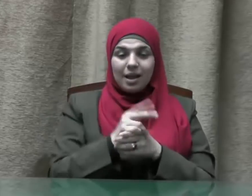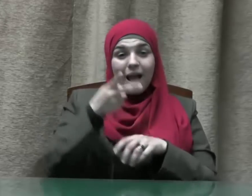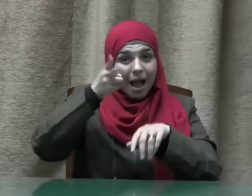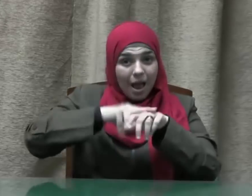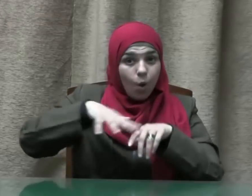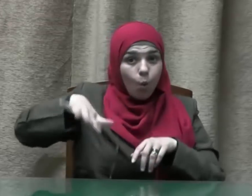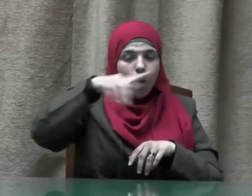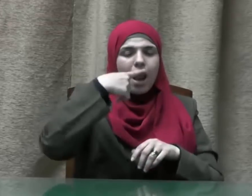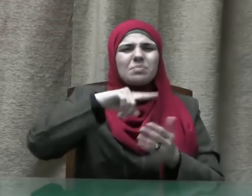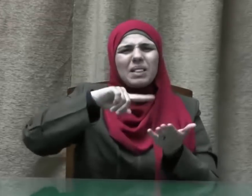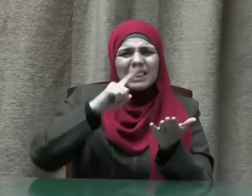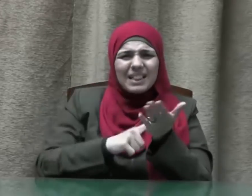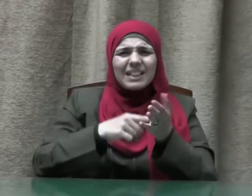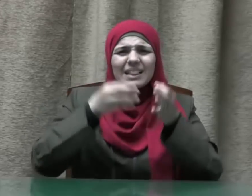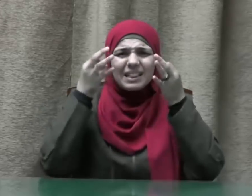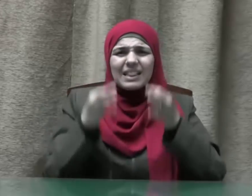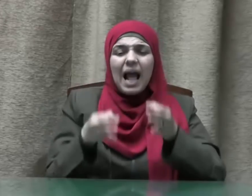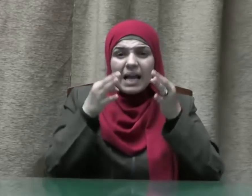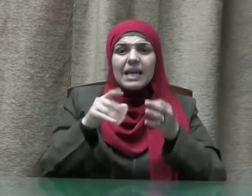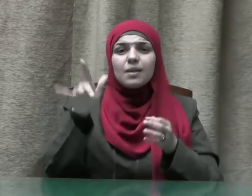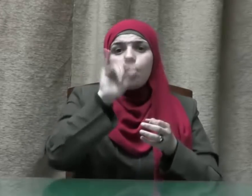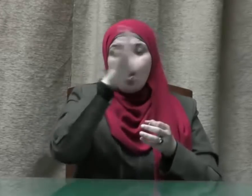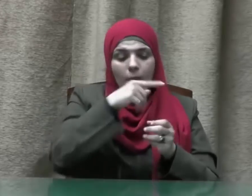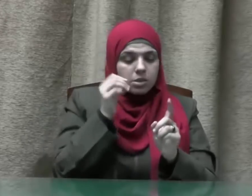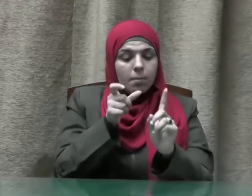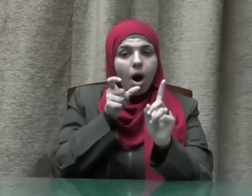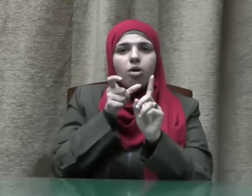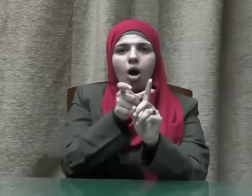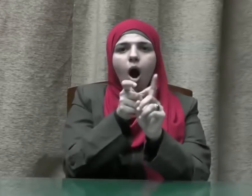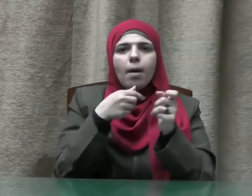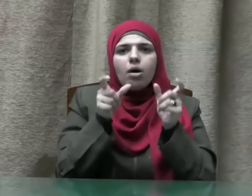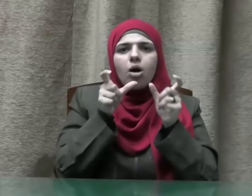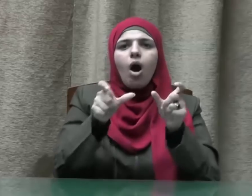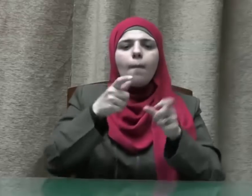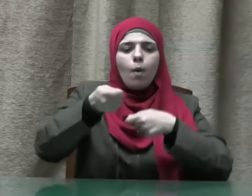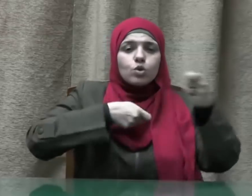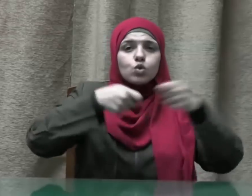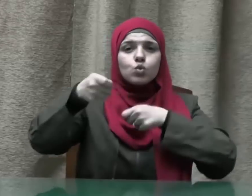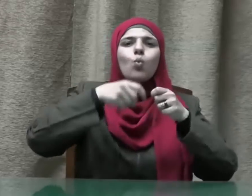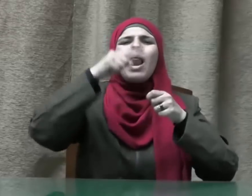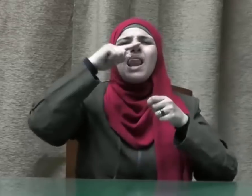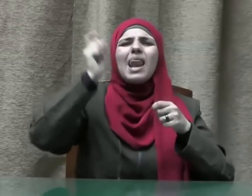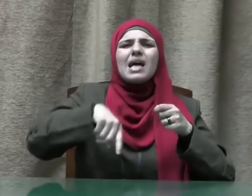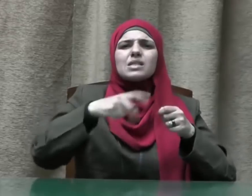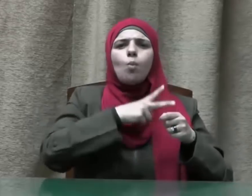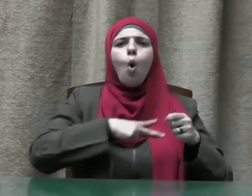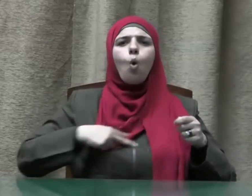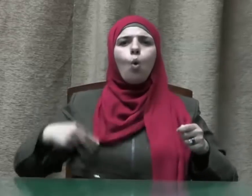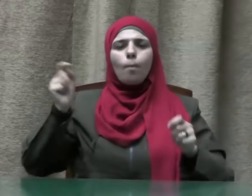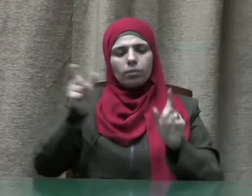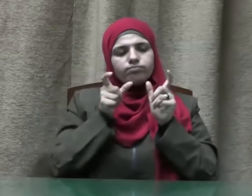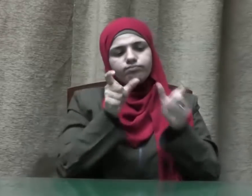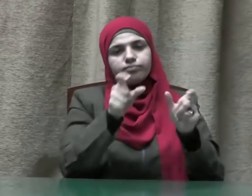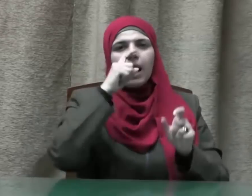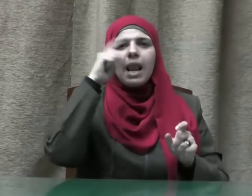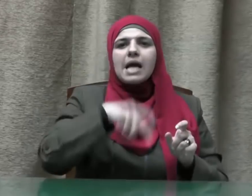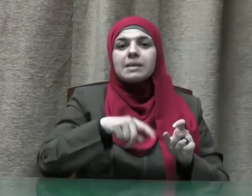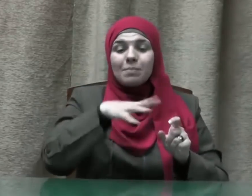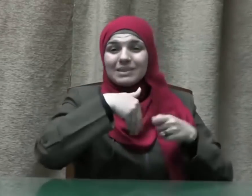أن الرقابة على الأسواق من الولايات العامة للدولة وأنه يجب